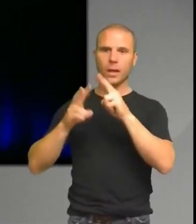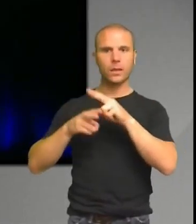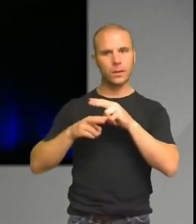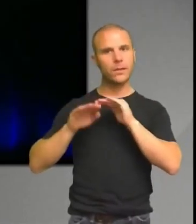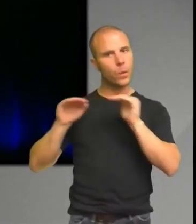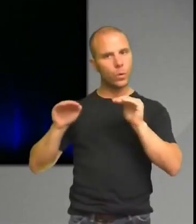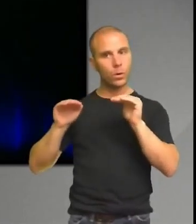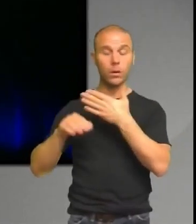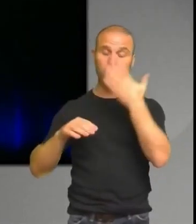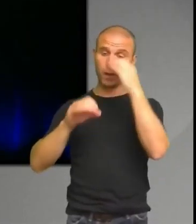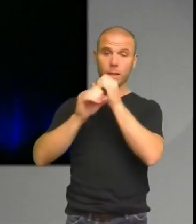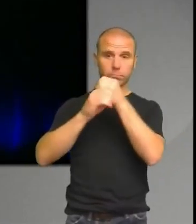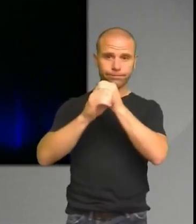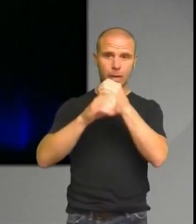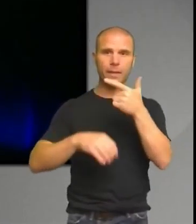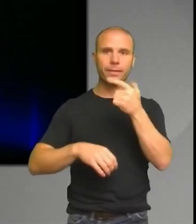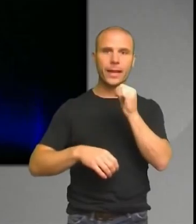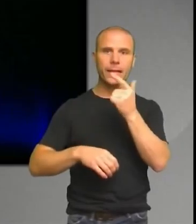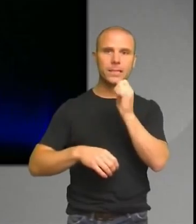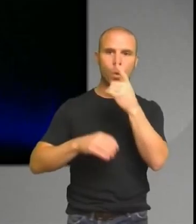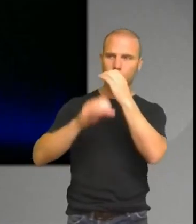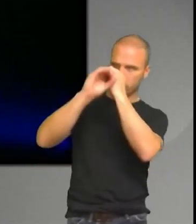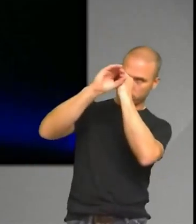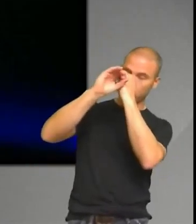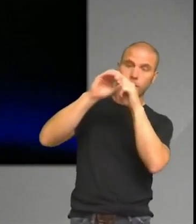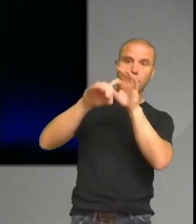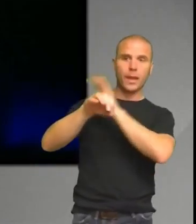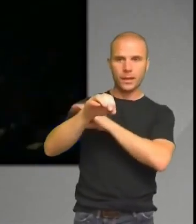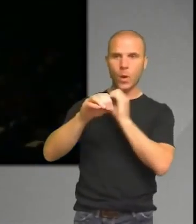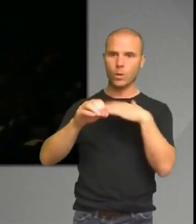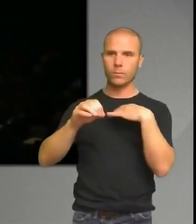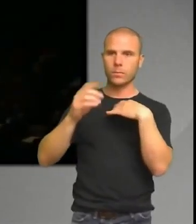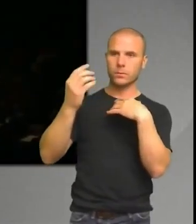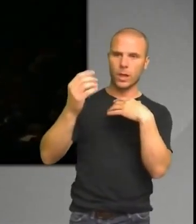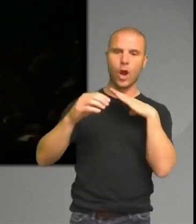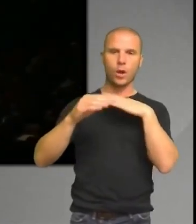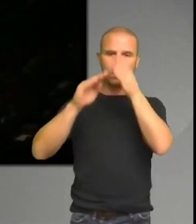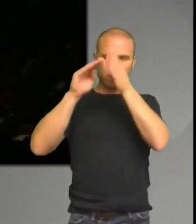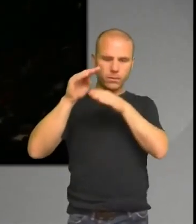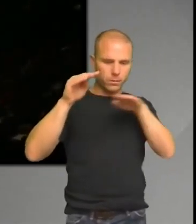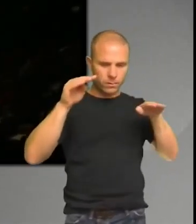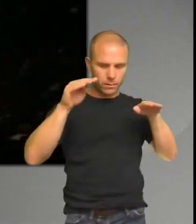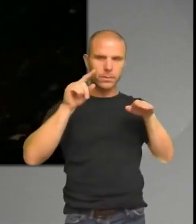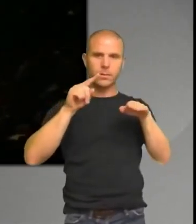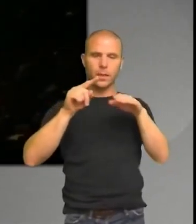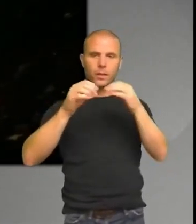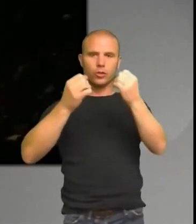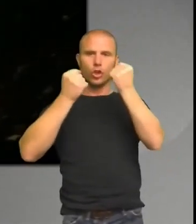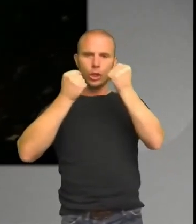teleskop som man plattar och hära stjärnans ljusstyrka på ena axeln mot tid på andra axeln. Då får man en ljuskurva.